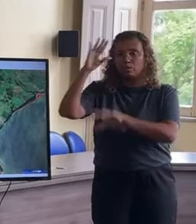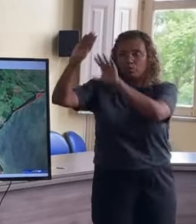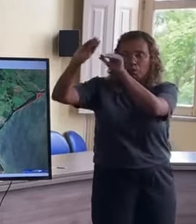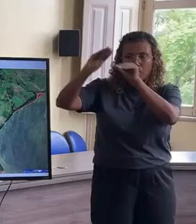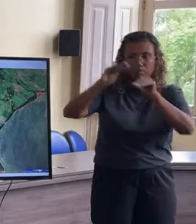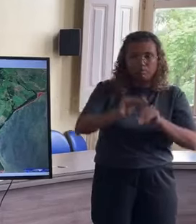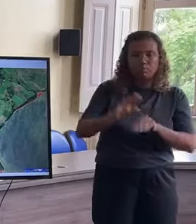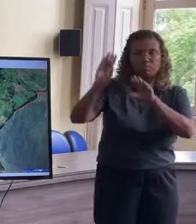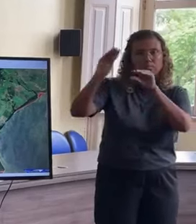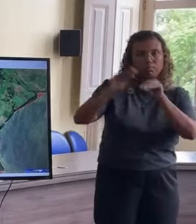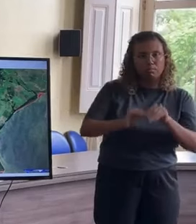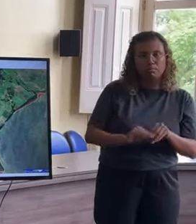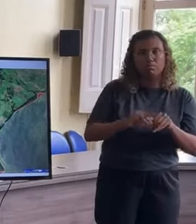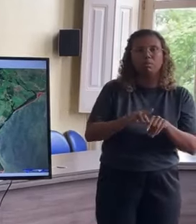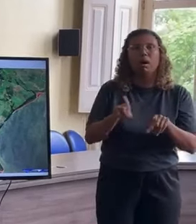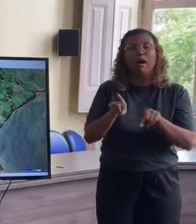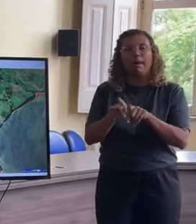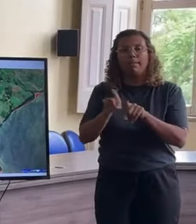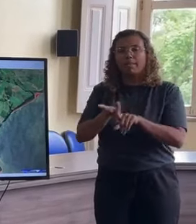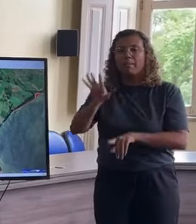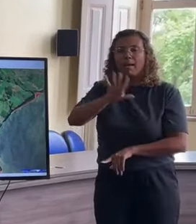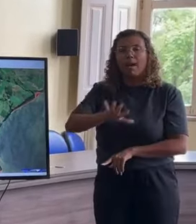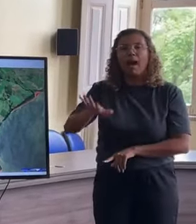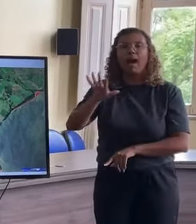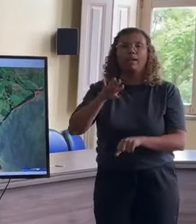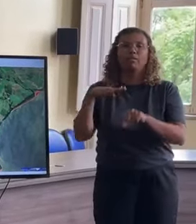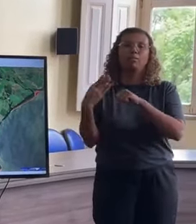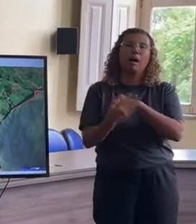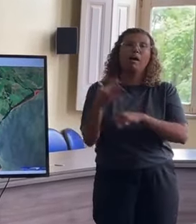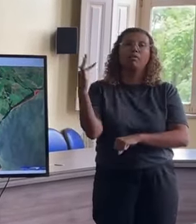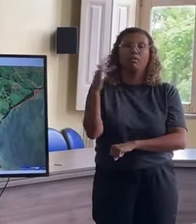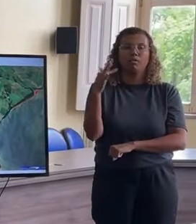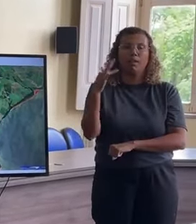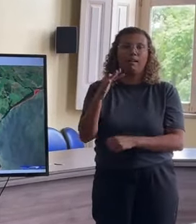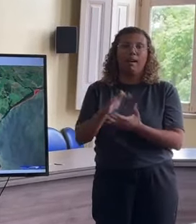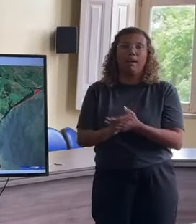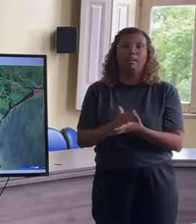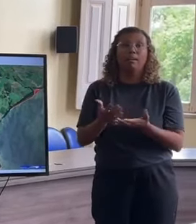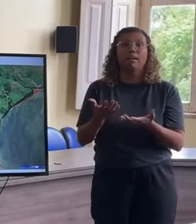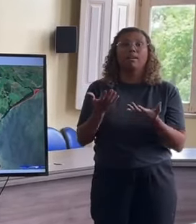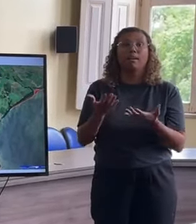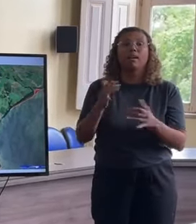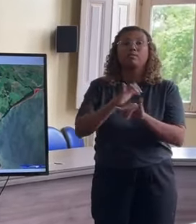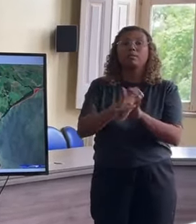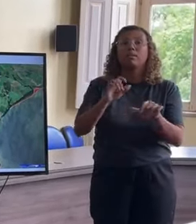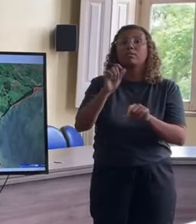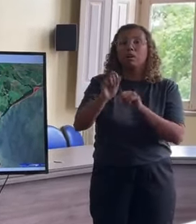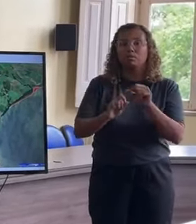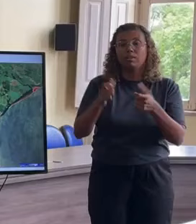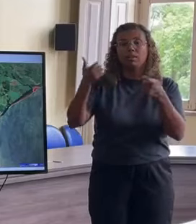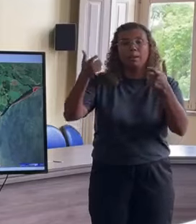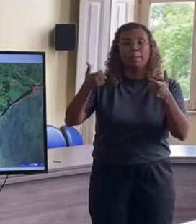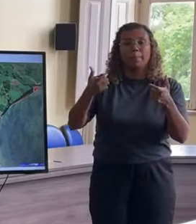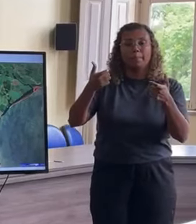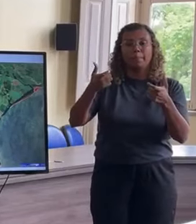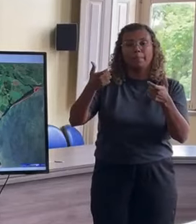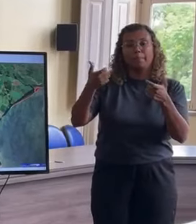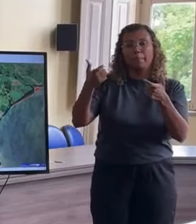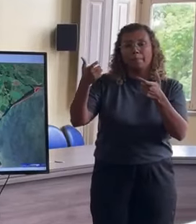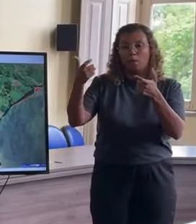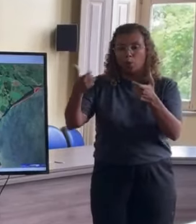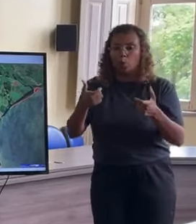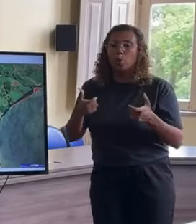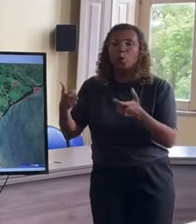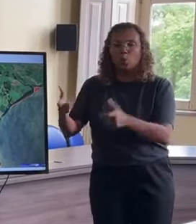zona norte, aqui o Fragata, boa parte do Fragata. E nós teremos, quero dizer, aquelas pessoas que não têm para onde ir. Nós temos